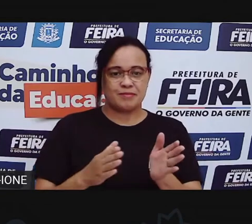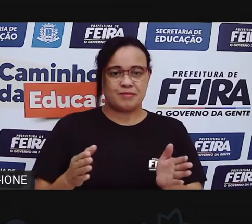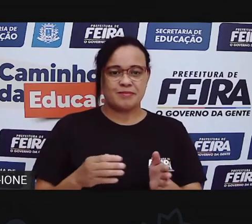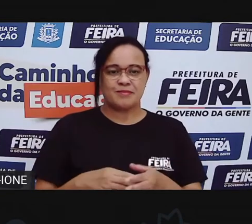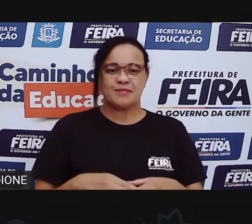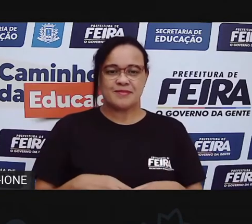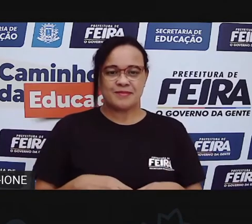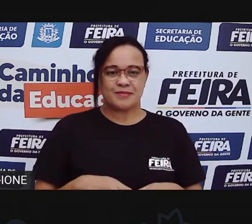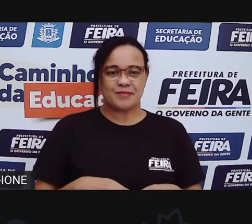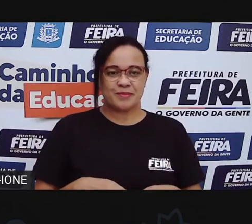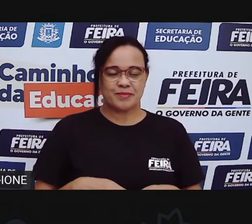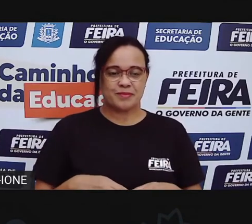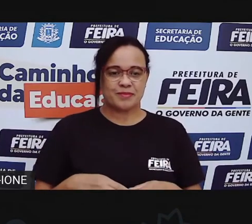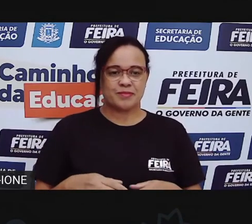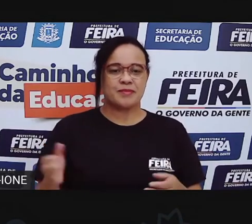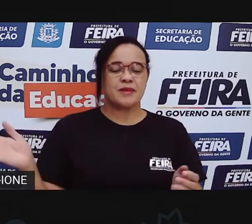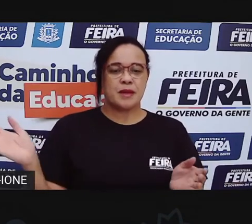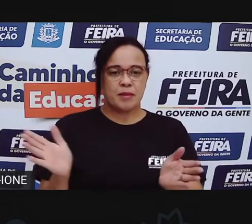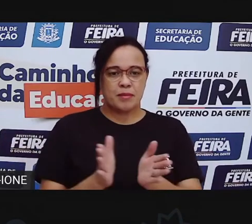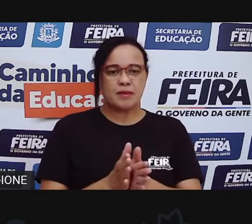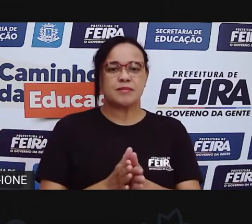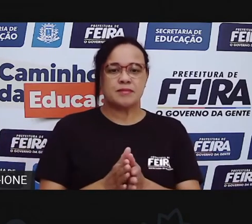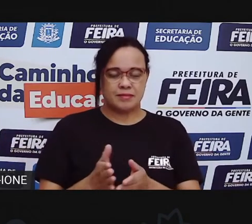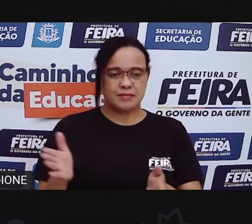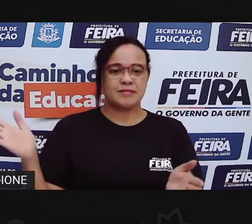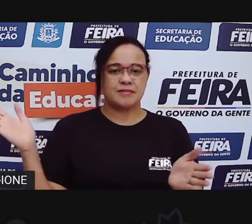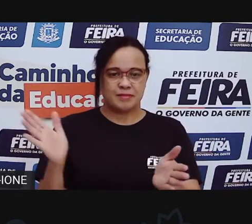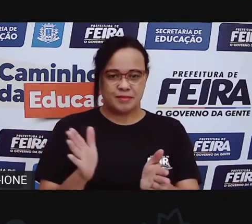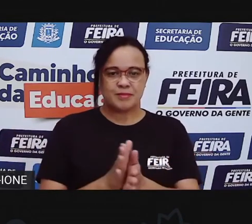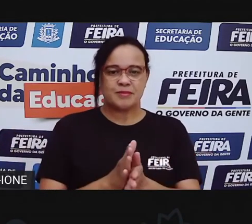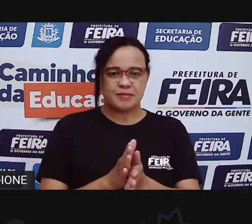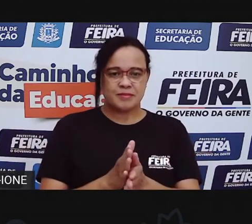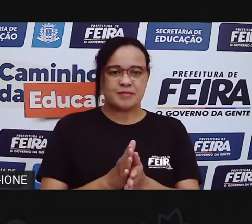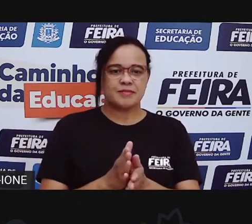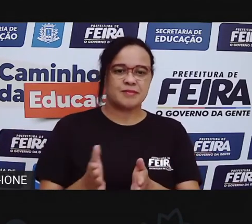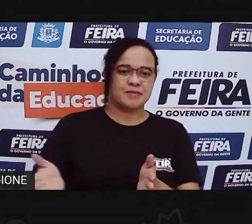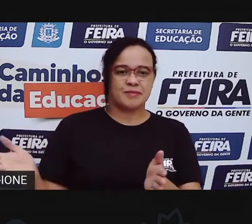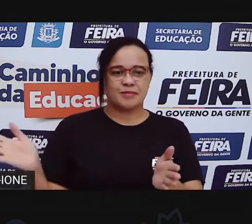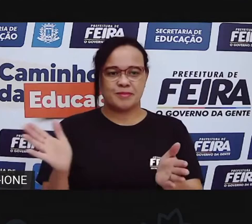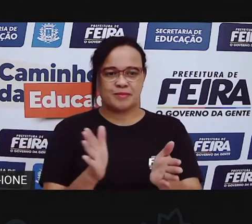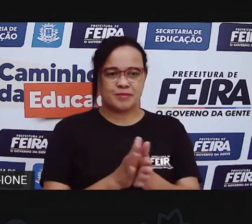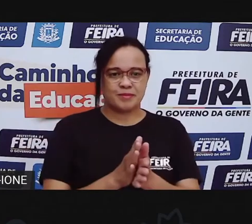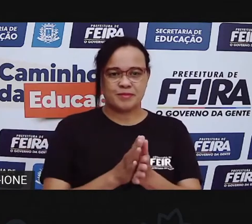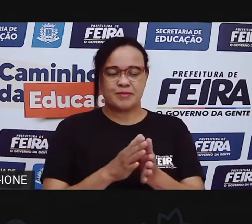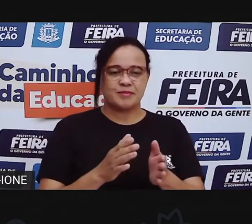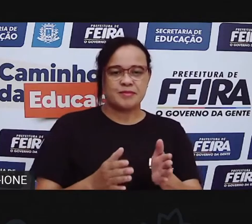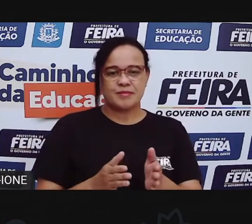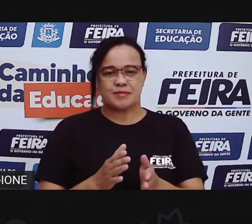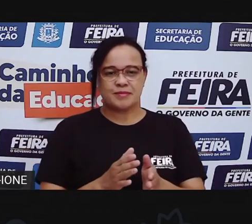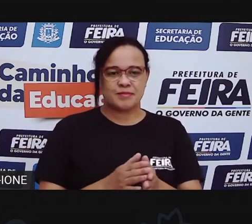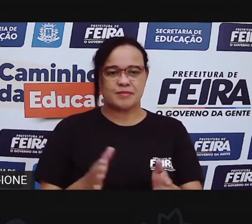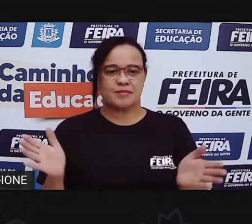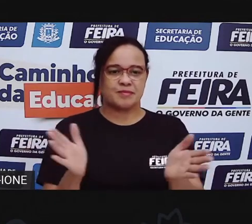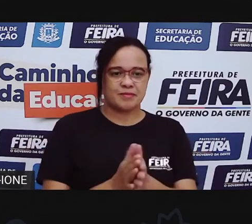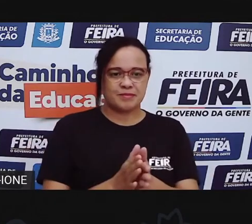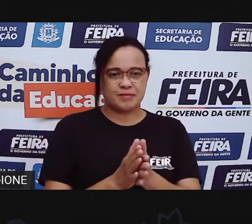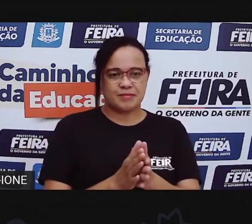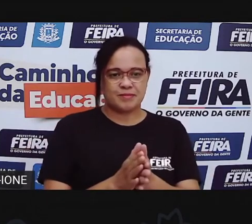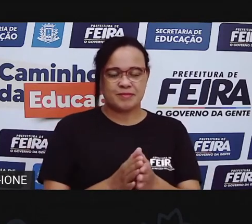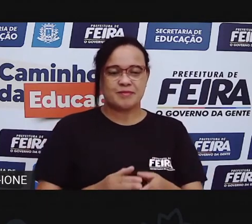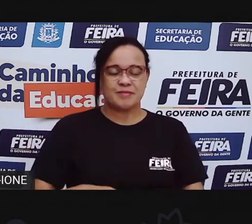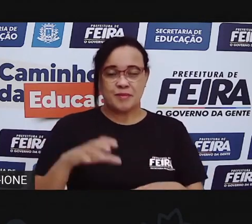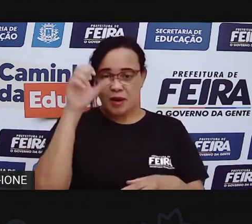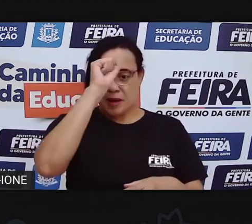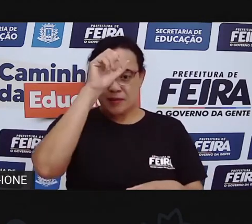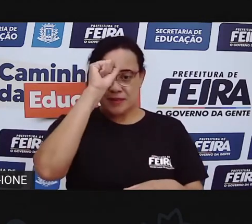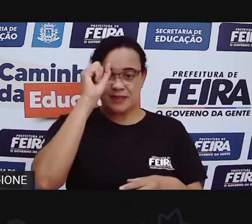mexe e bate na mão e marca o rítmico. Mexe e bate na mão. Mexe, bate na mão. Aprenderam,